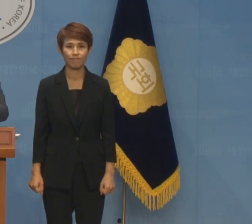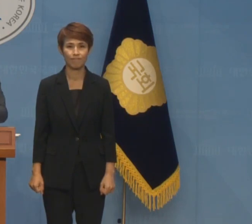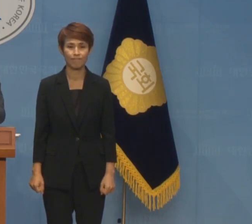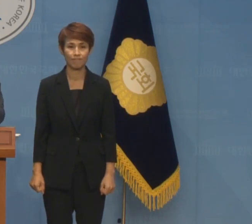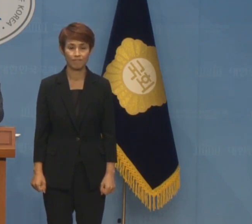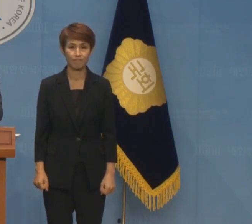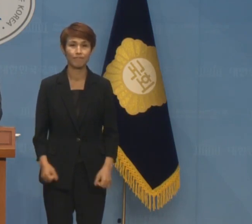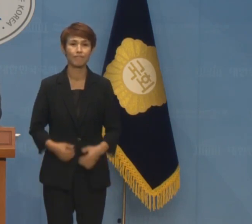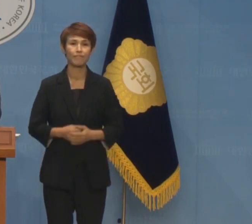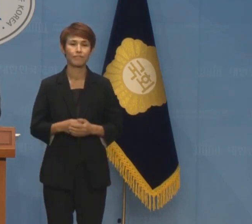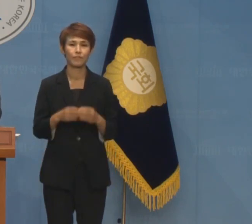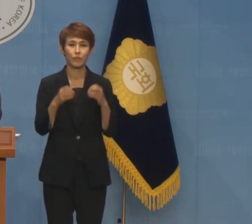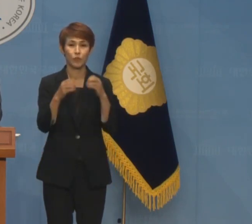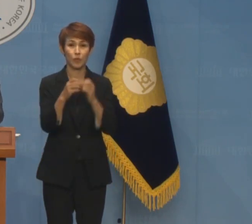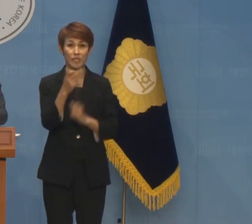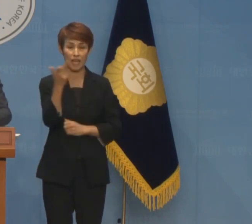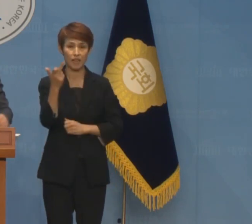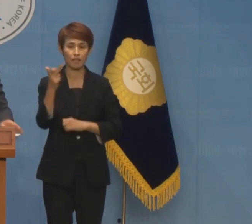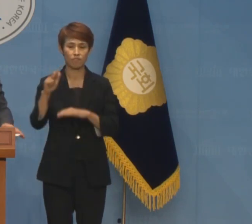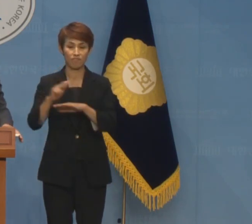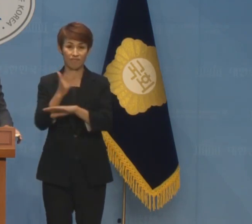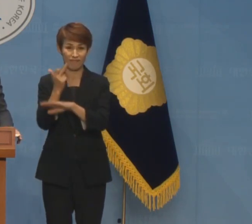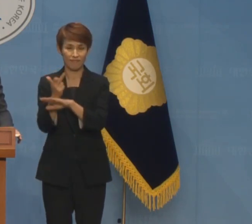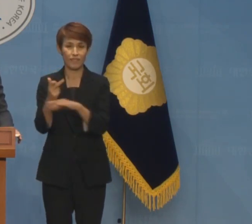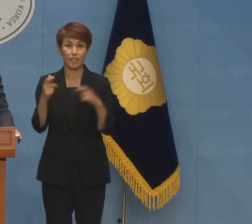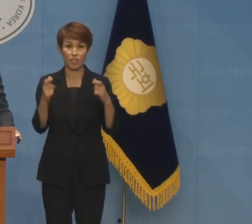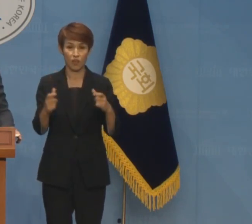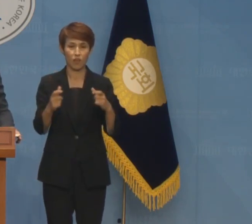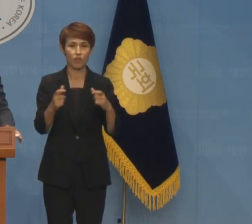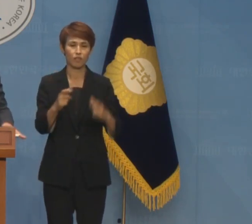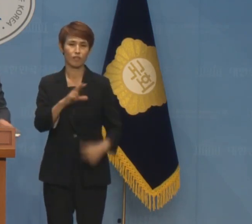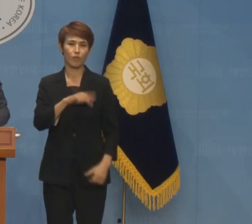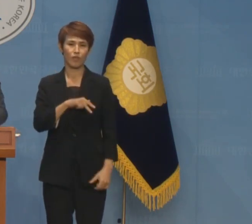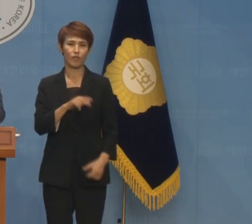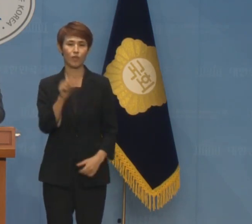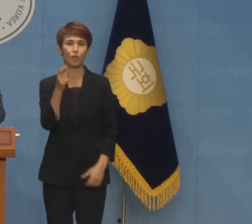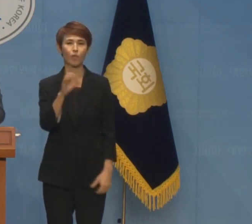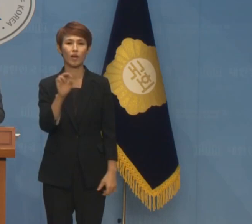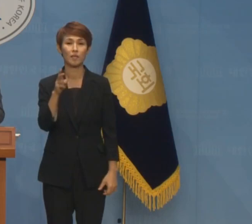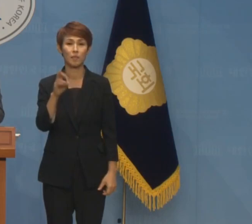논산계룡 금산지역구를 두고 있는 황명선 의원입니다.